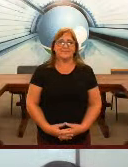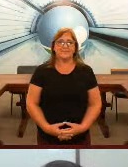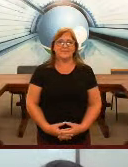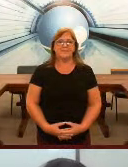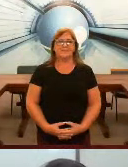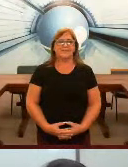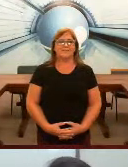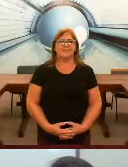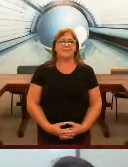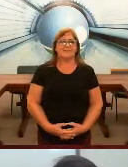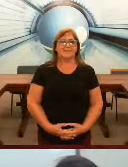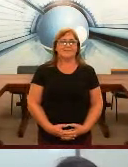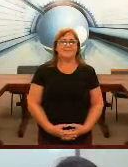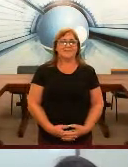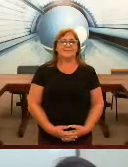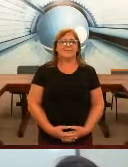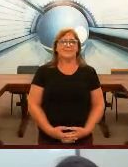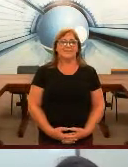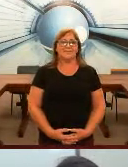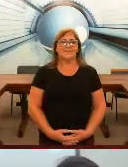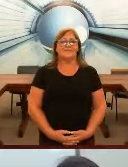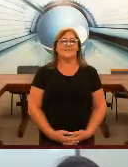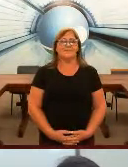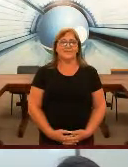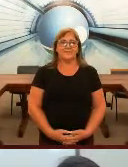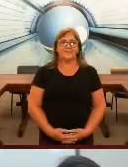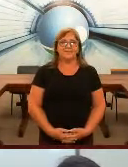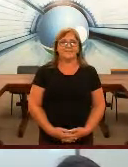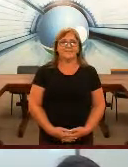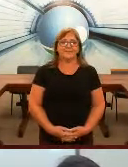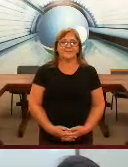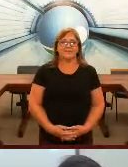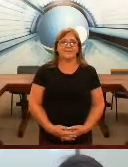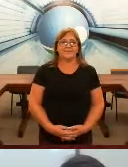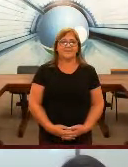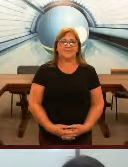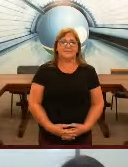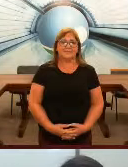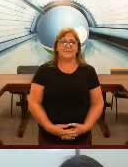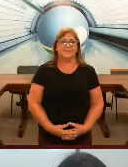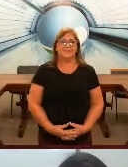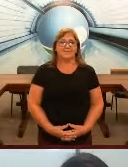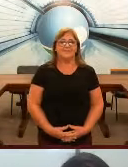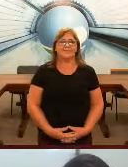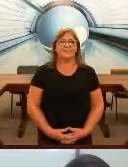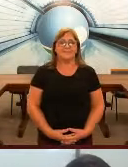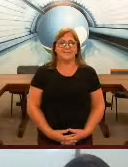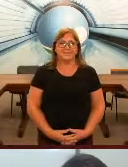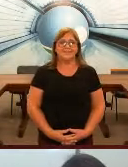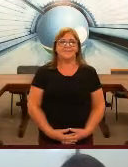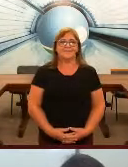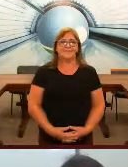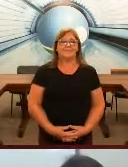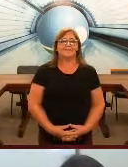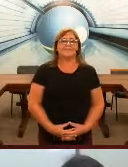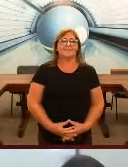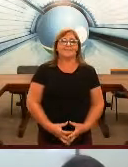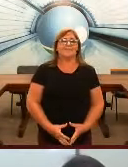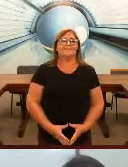né dessa forma nós conseguimos validar aqui a questão das horas acadêmicas automaticamente e para quem é